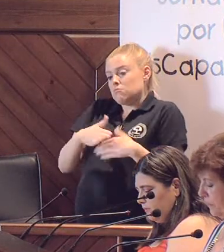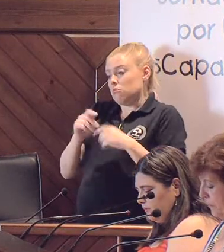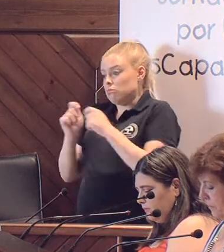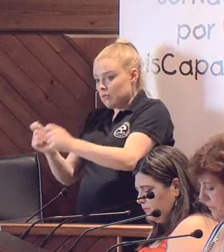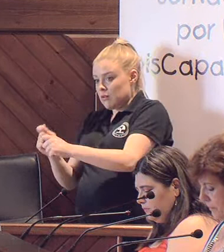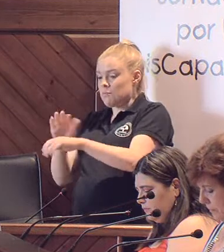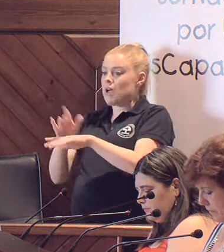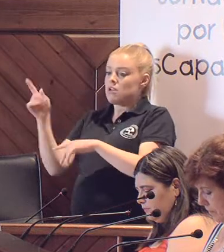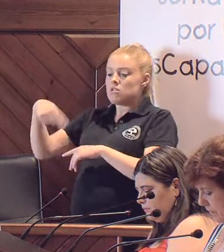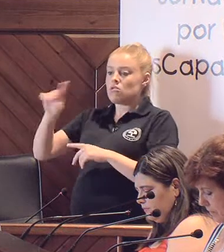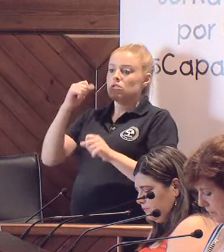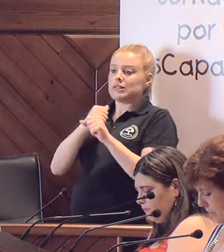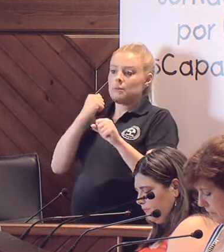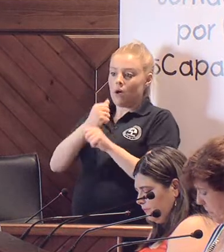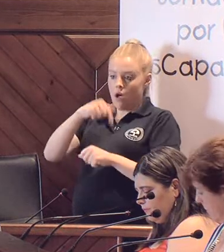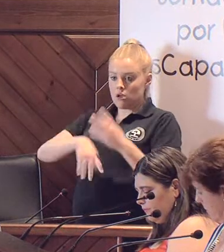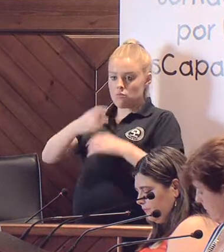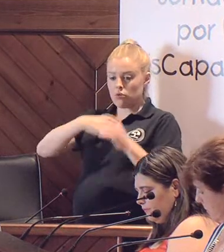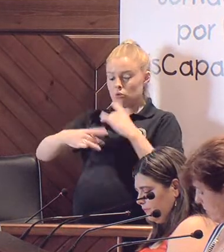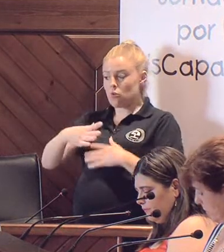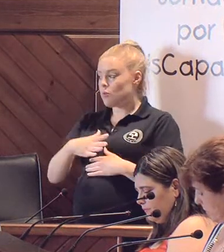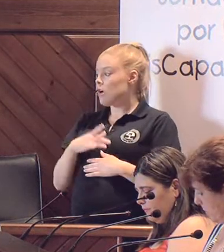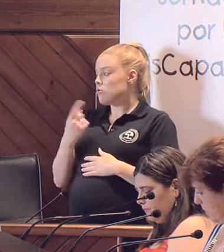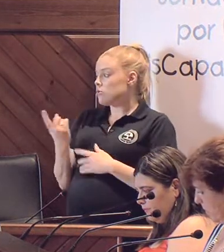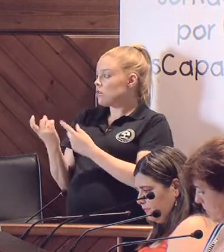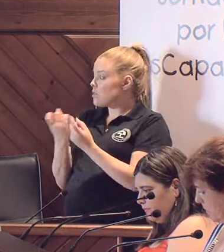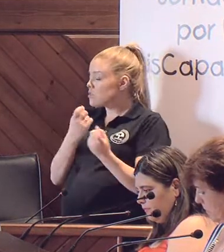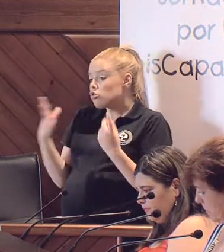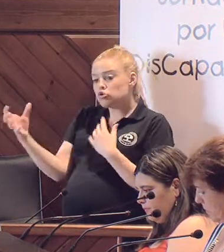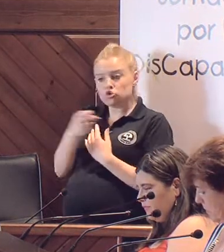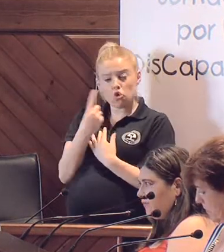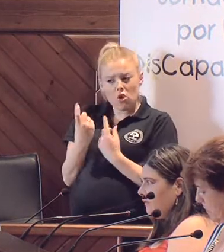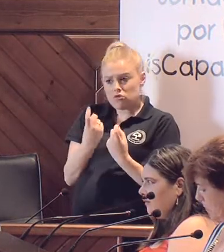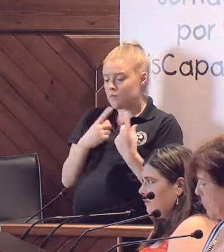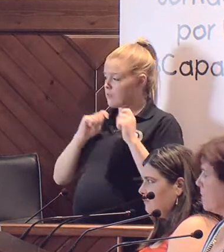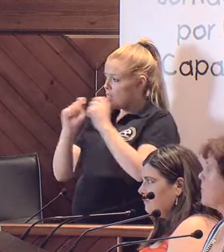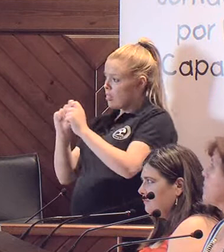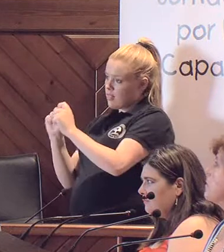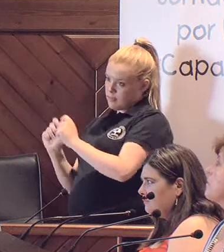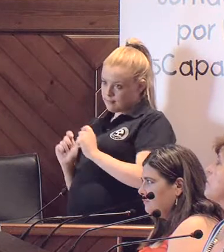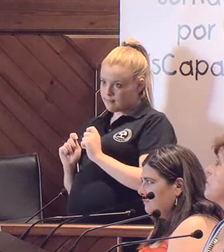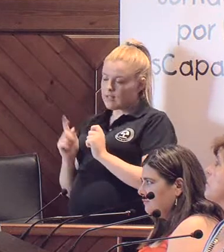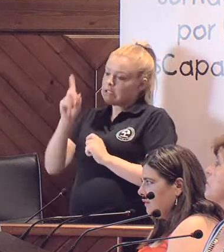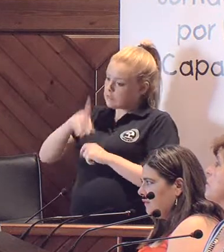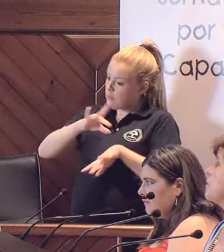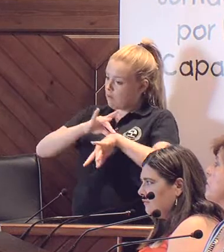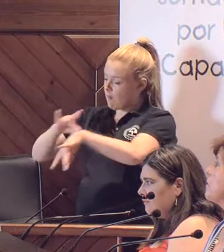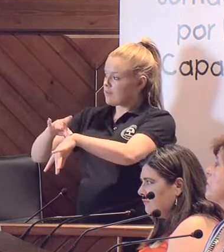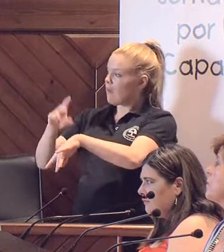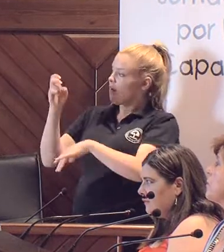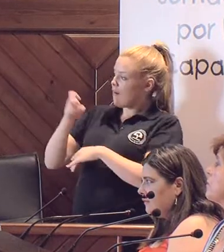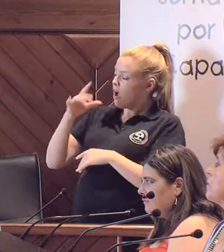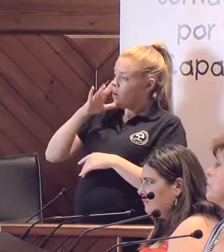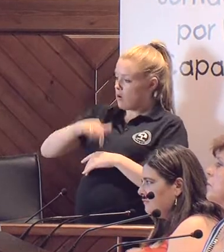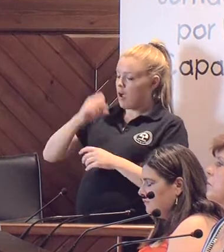pudieran trabajar aquí en Pozo Blanco. Y creo que, bueno, que aquí todo lo que de nosotros han necesitado hasta ahora se les ha ido dando. Y, por supuesto, también se les ha invitado a participar en